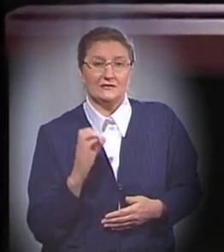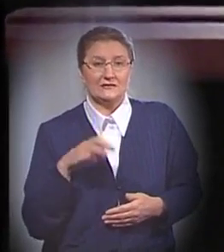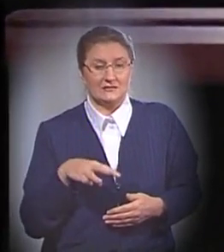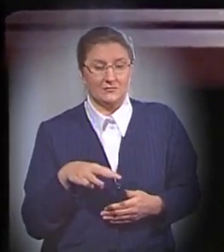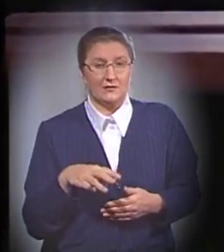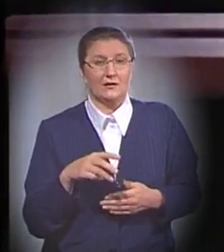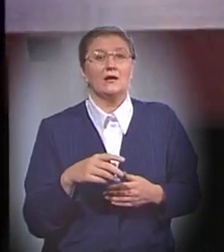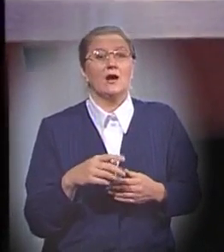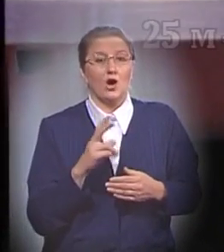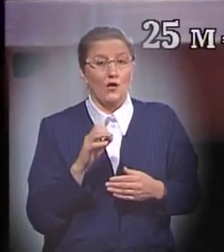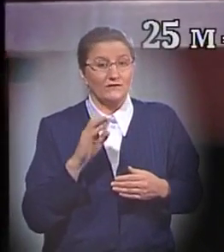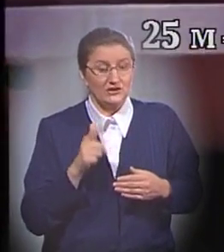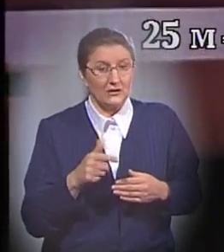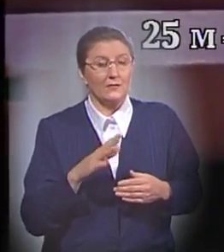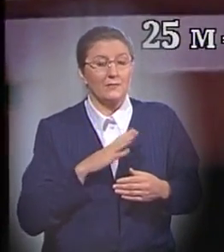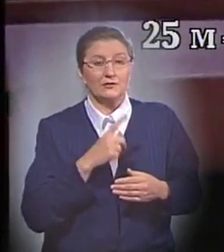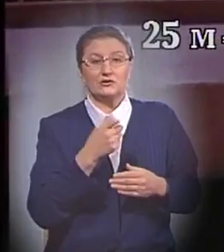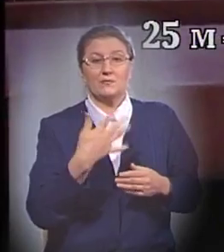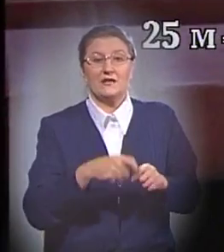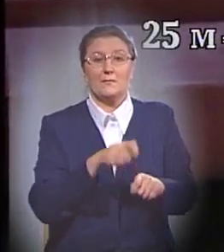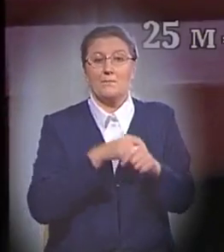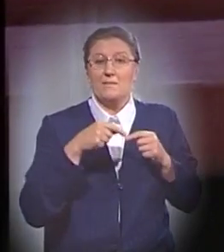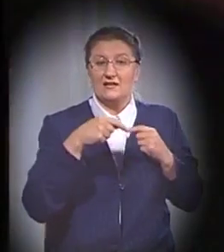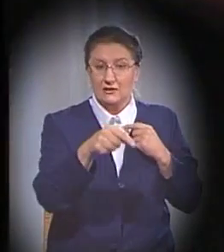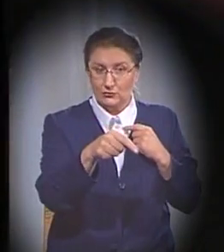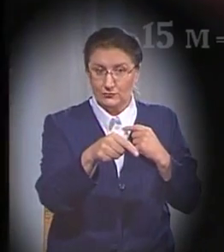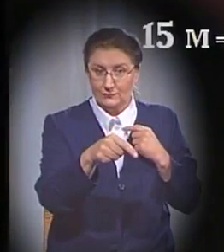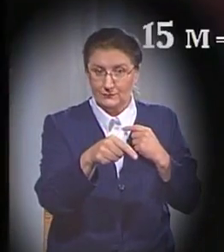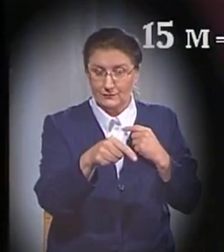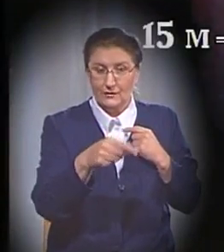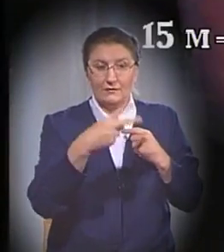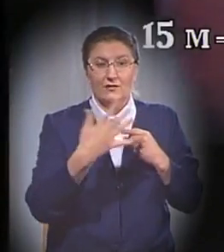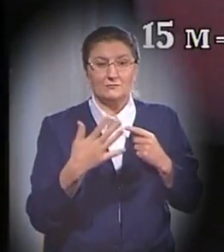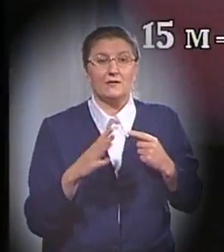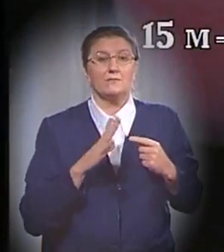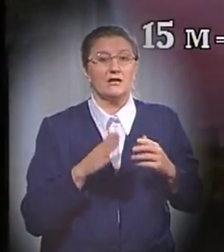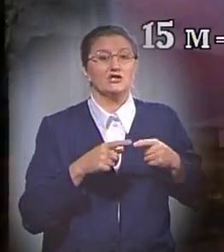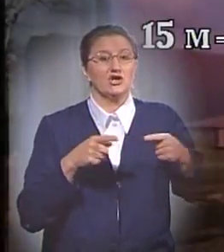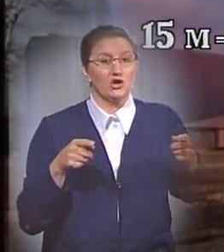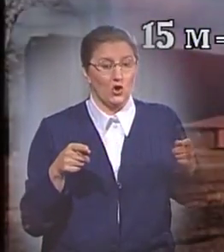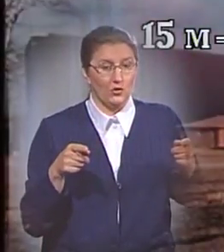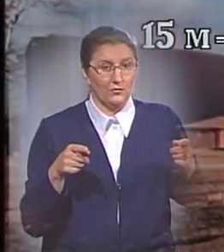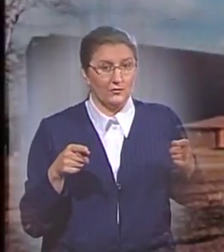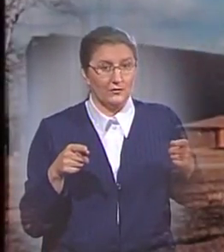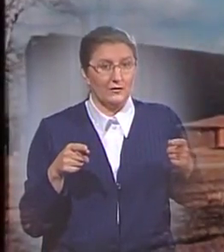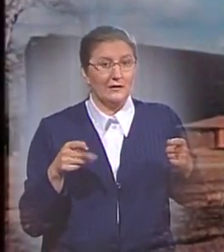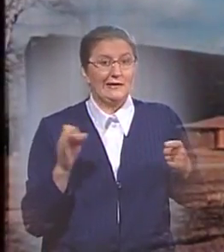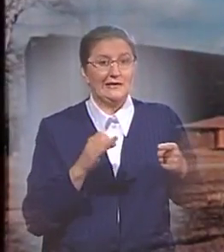Таким образом, ковчег был около 150 метров длиной, 25 метров шириной и 15